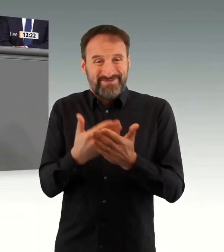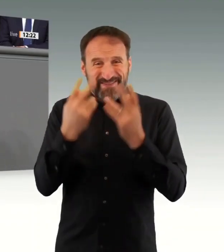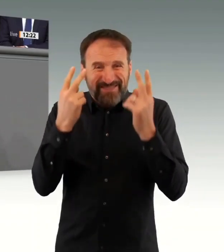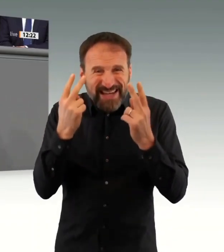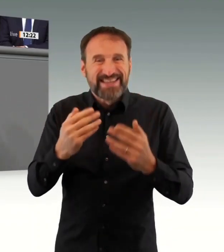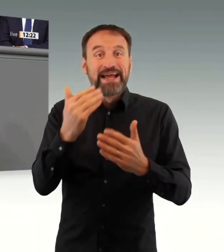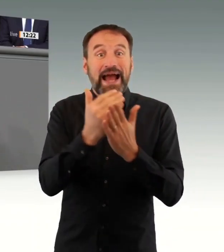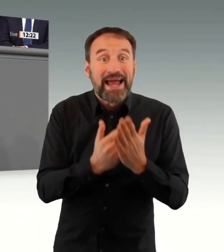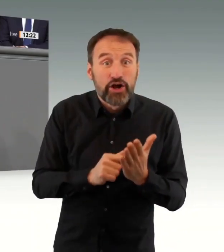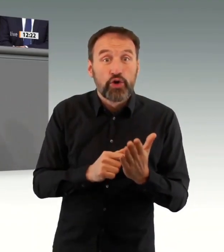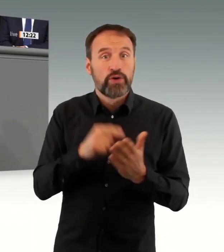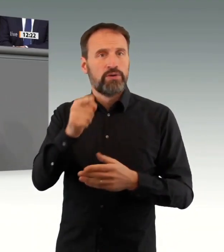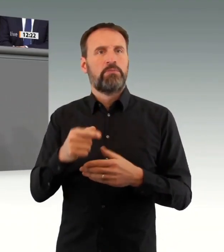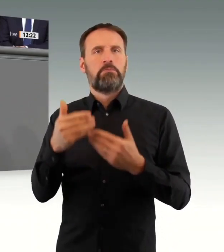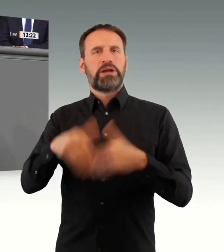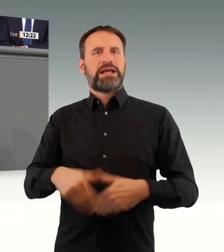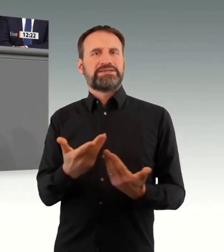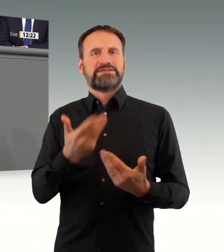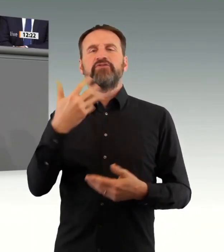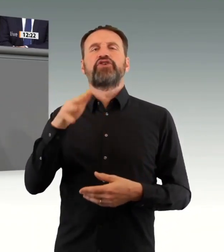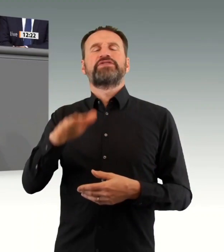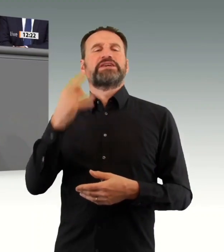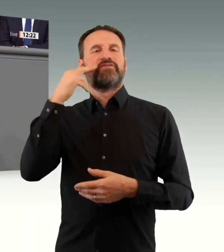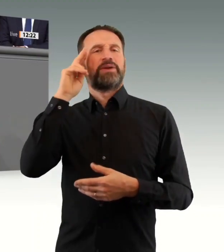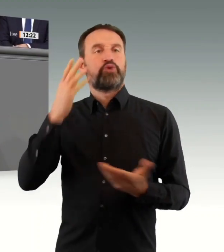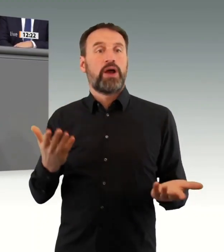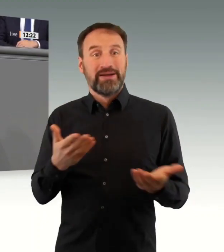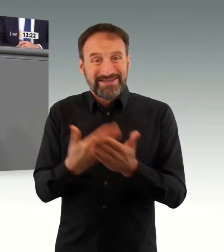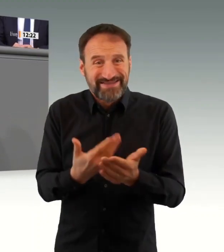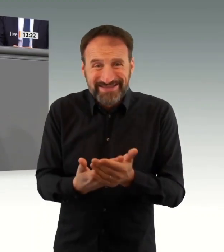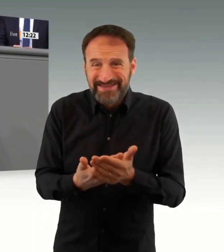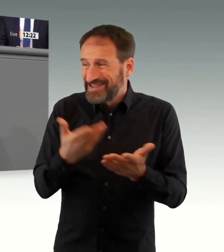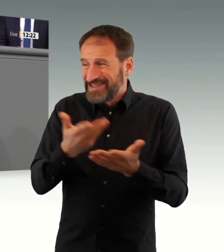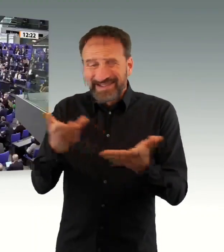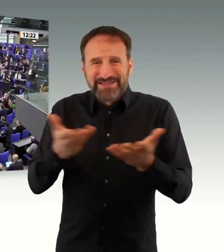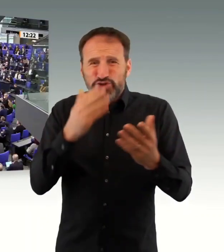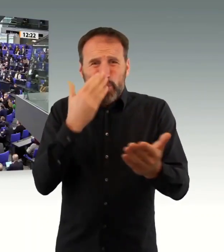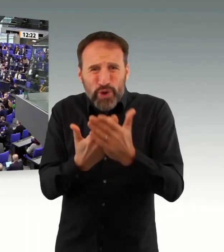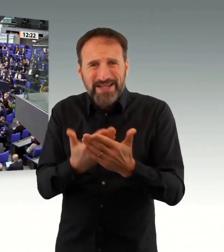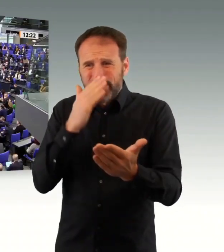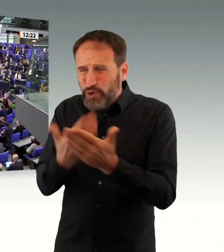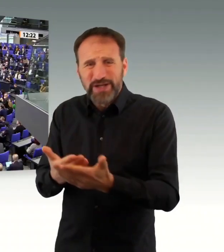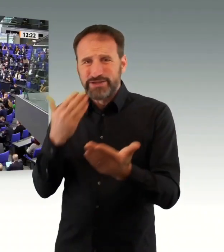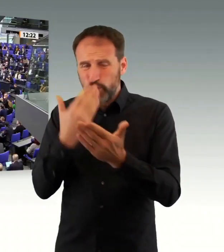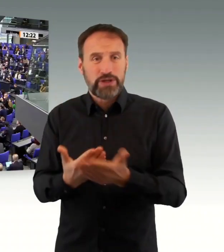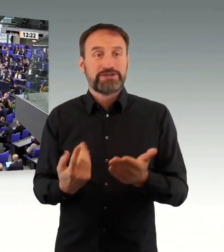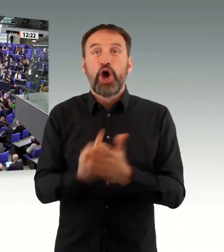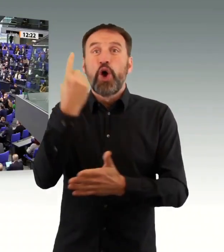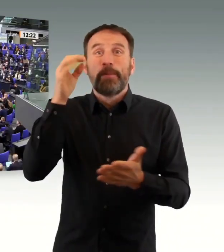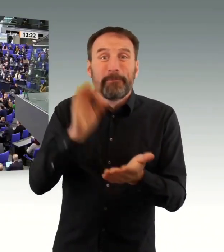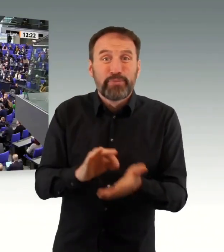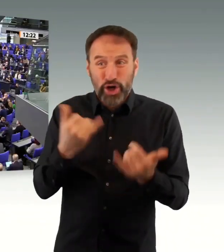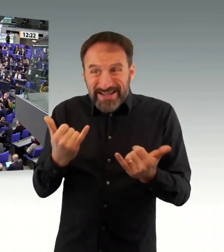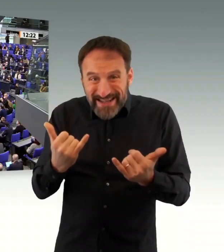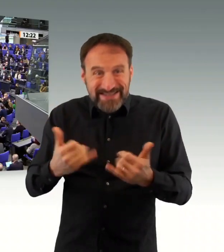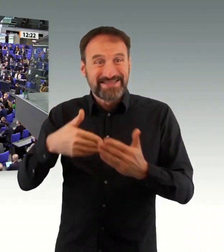Muster. Zu spät, zu wenig. Das ist keine effektive Pandemiebekämpfung, die Sie da tun. Das gesamte Thema